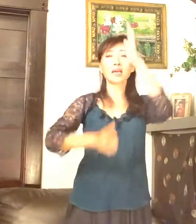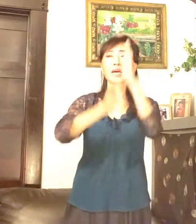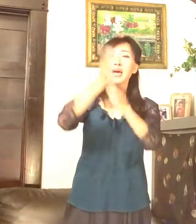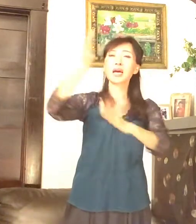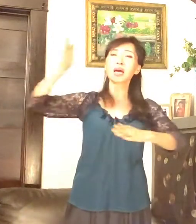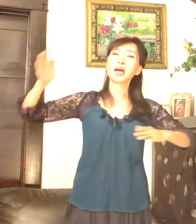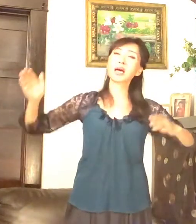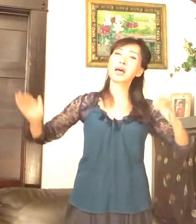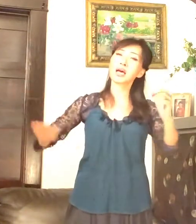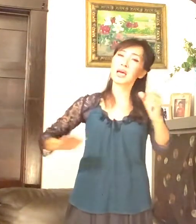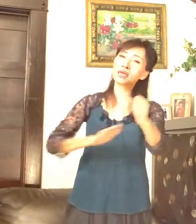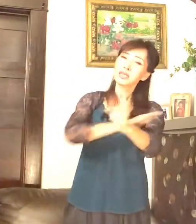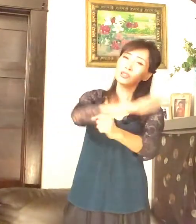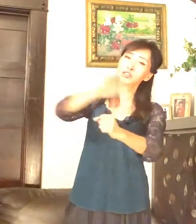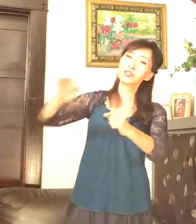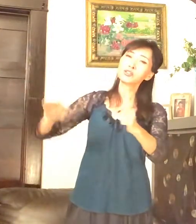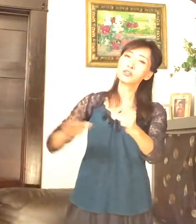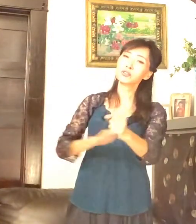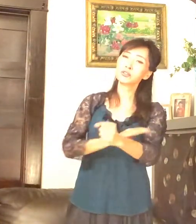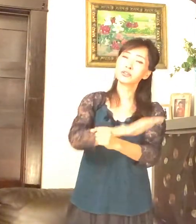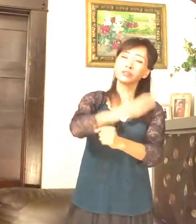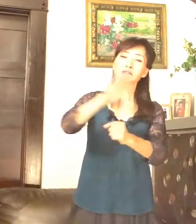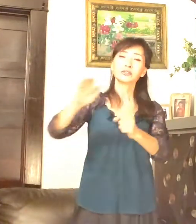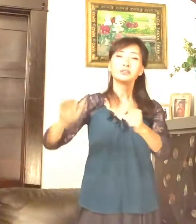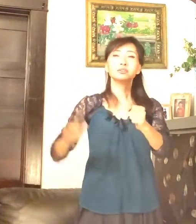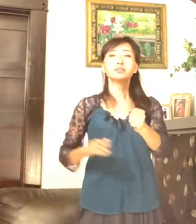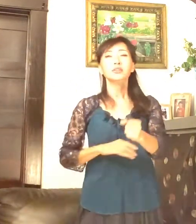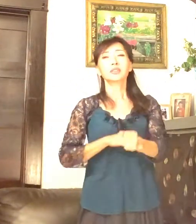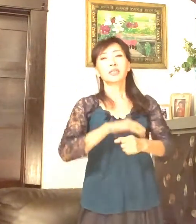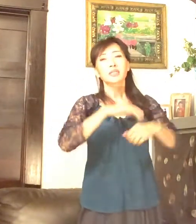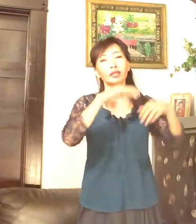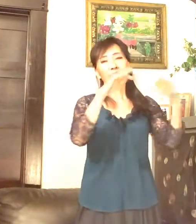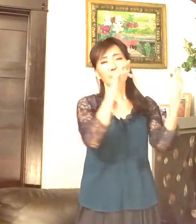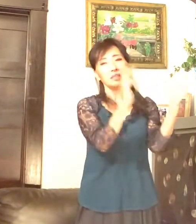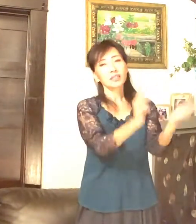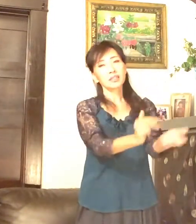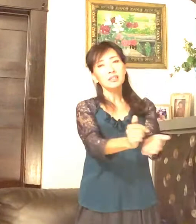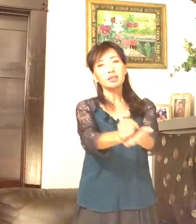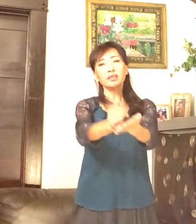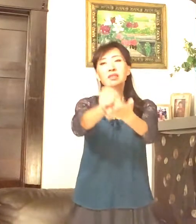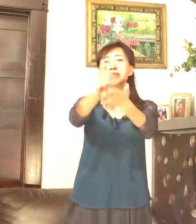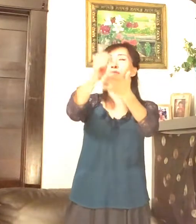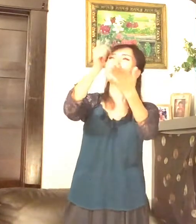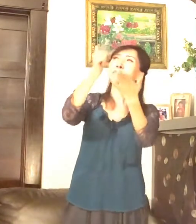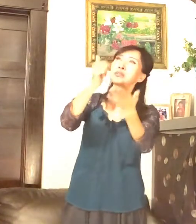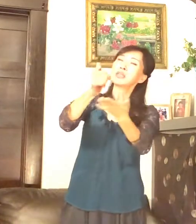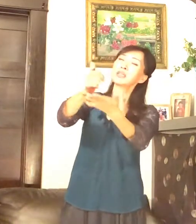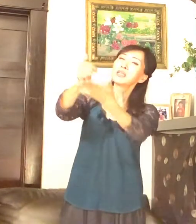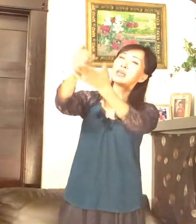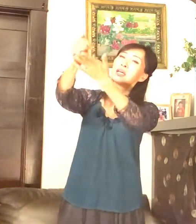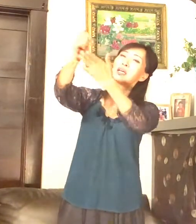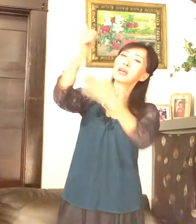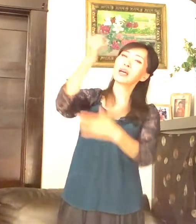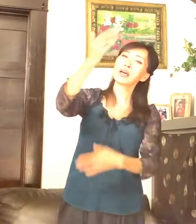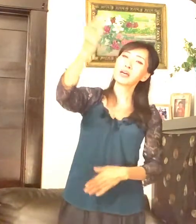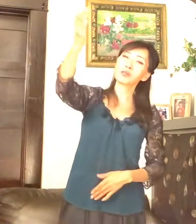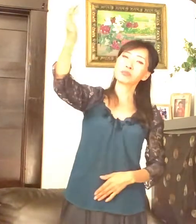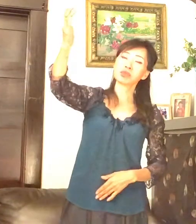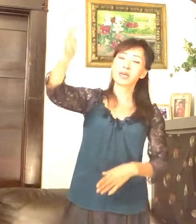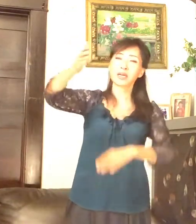주님 주님 주님 주님 사랑 감사해